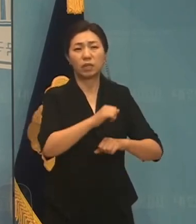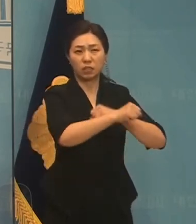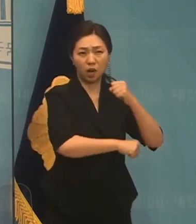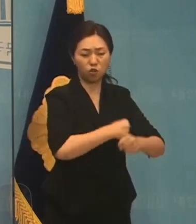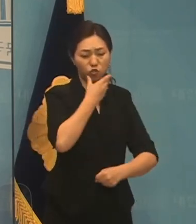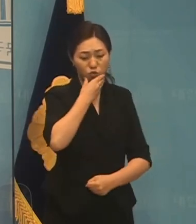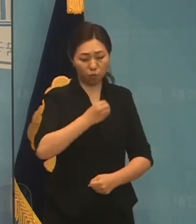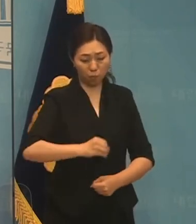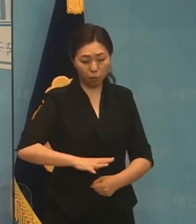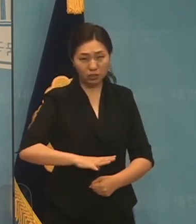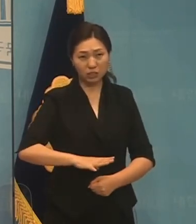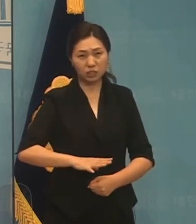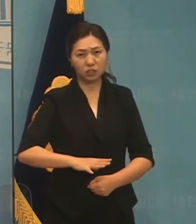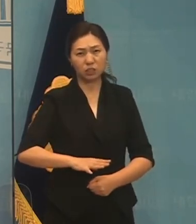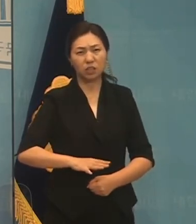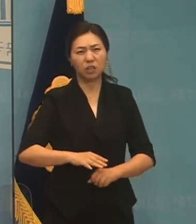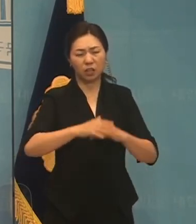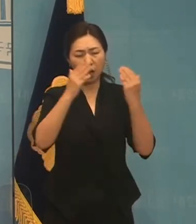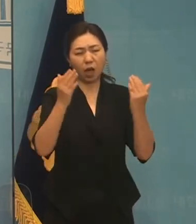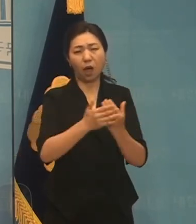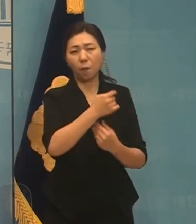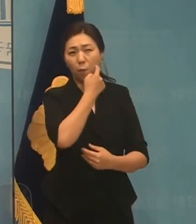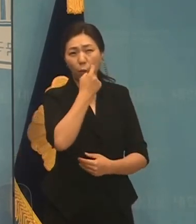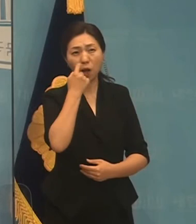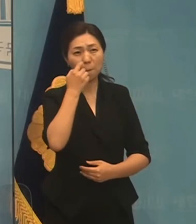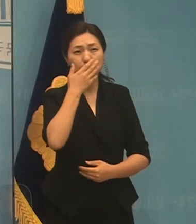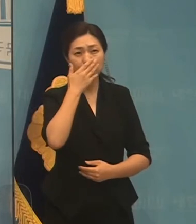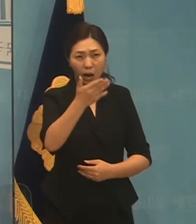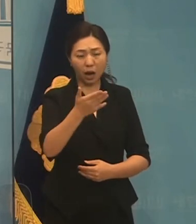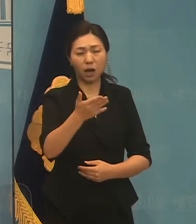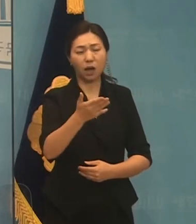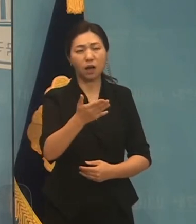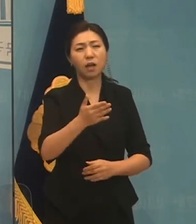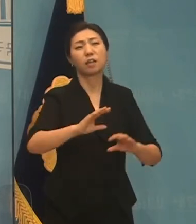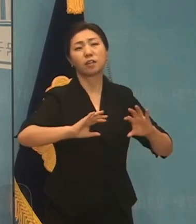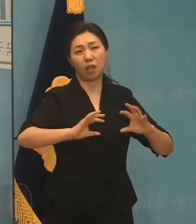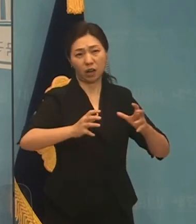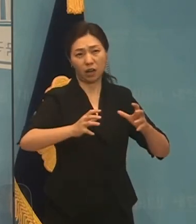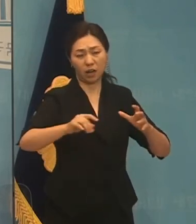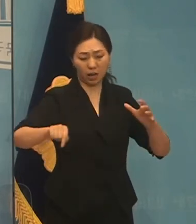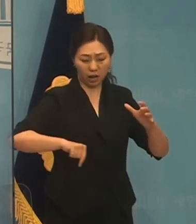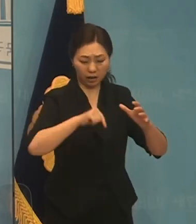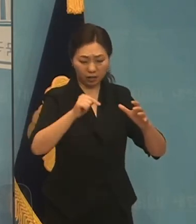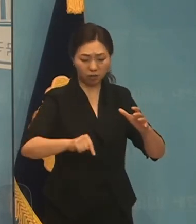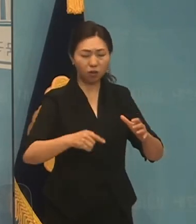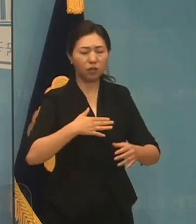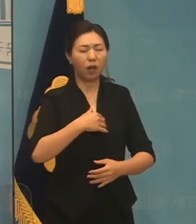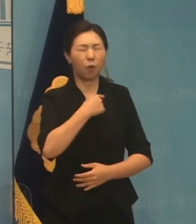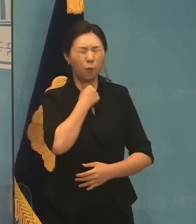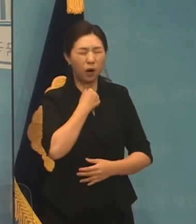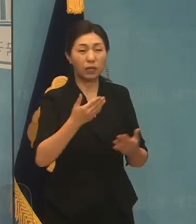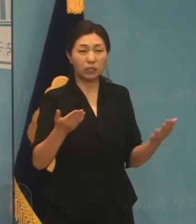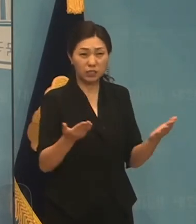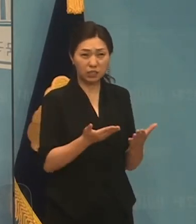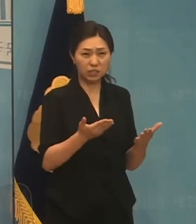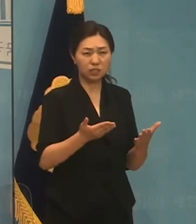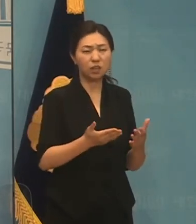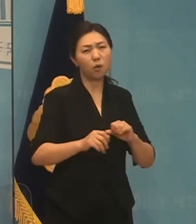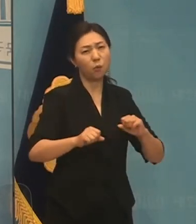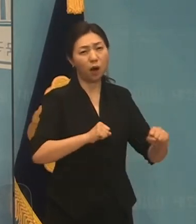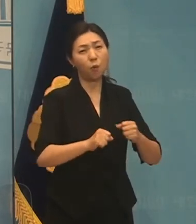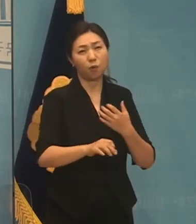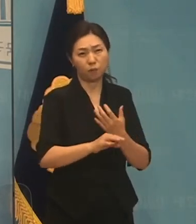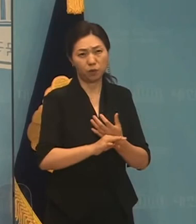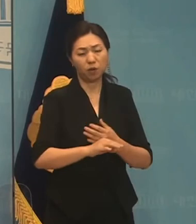가운데 모든 국민이 자기가 하고 싶은 일을 하면서 자신의 보람과 기쁨을 누리며